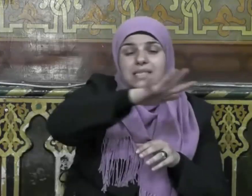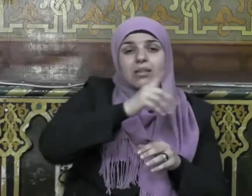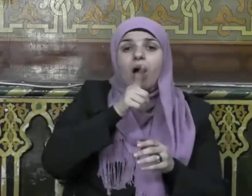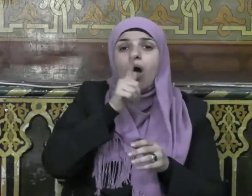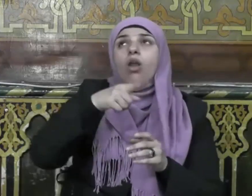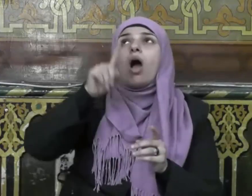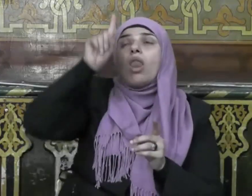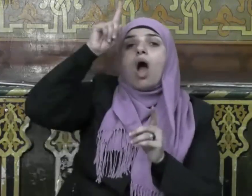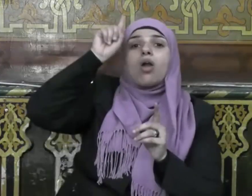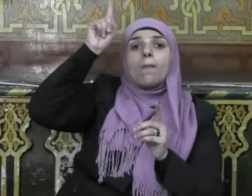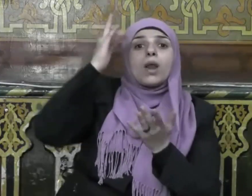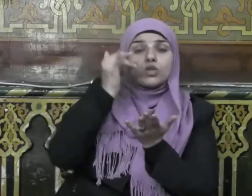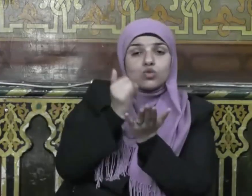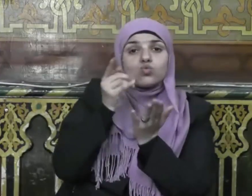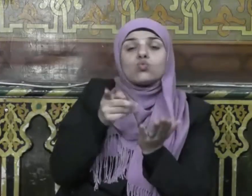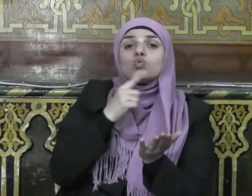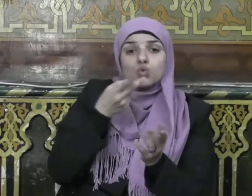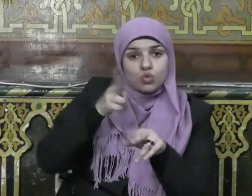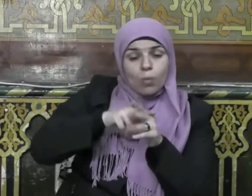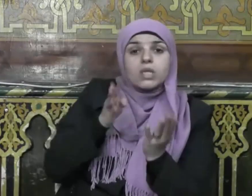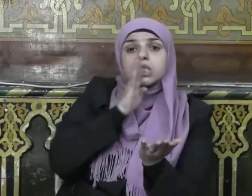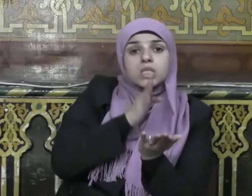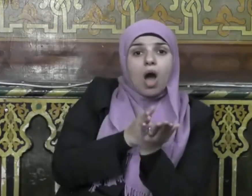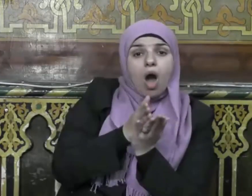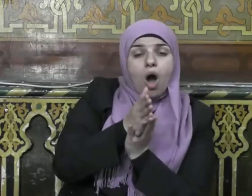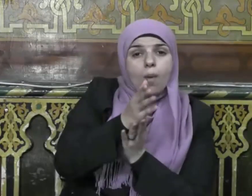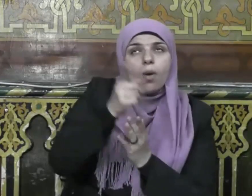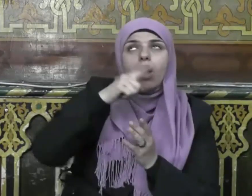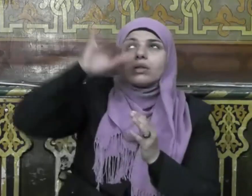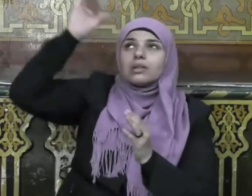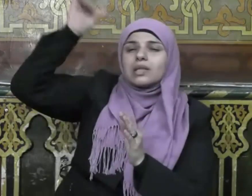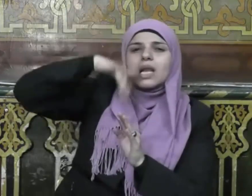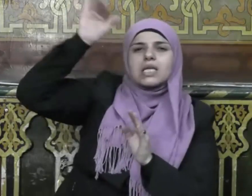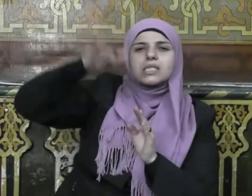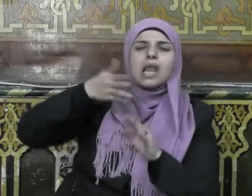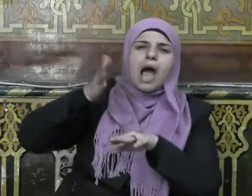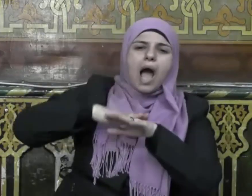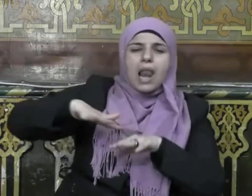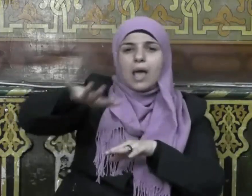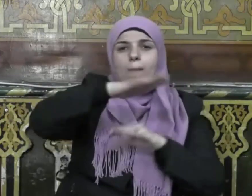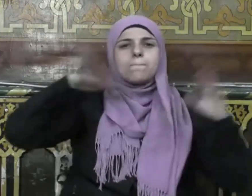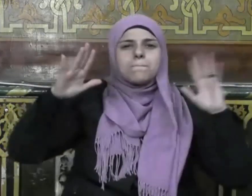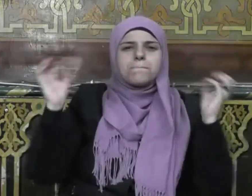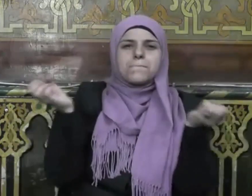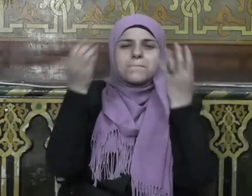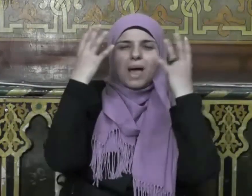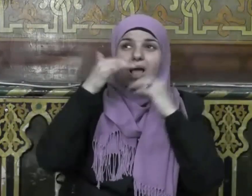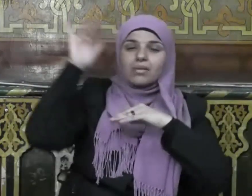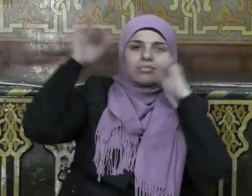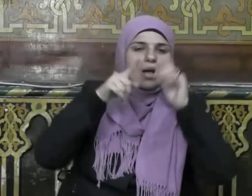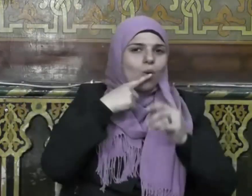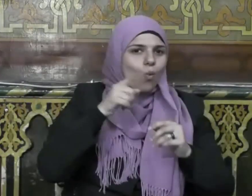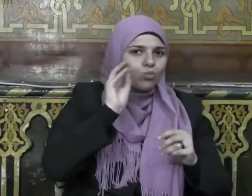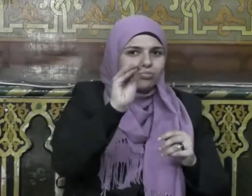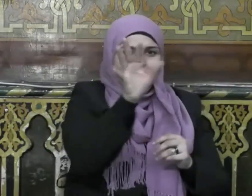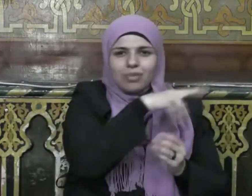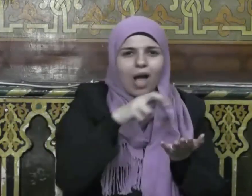ربنا الله ثم استقاموا تتنزل عليهم الملائكة ألا تخافوا ولا